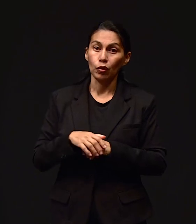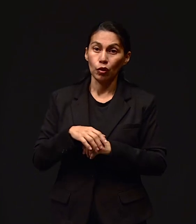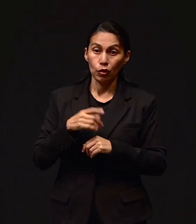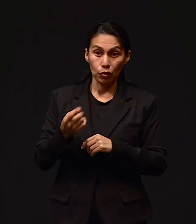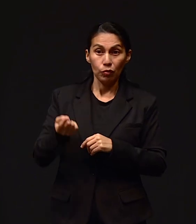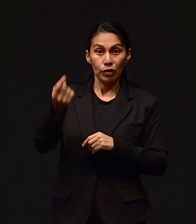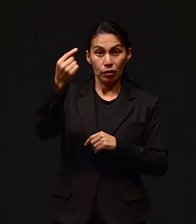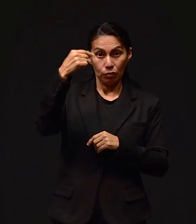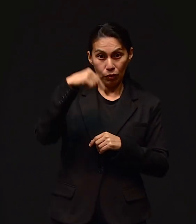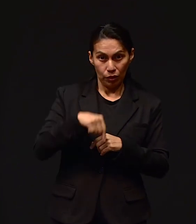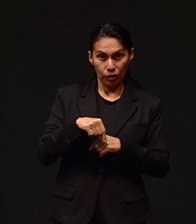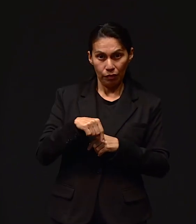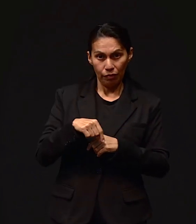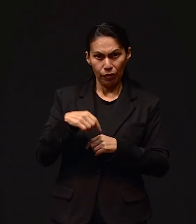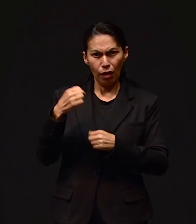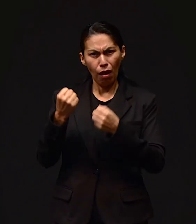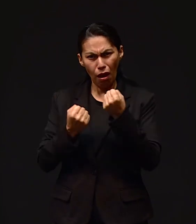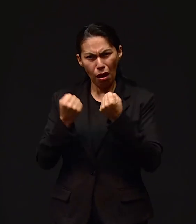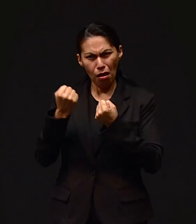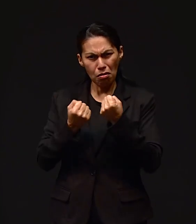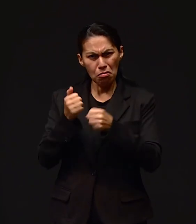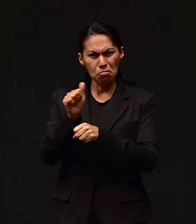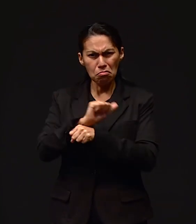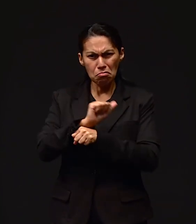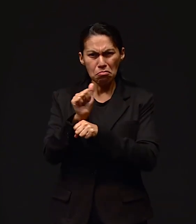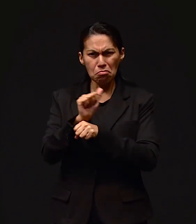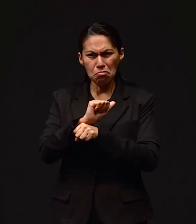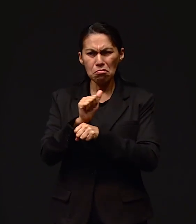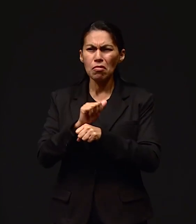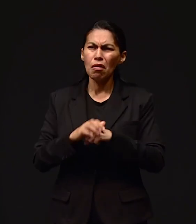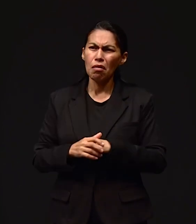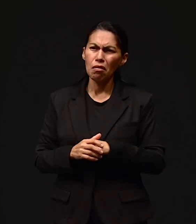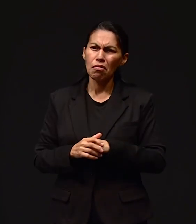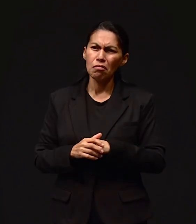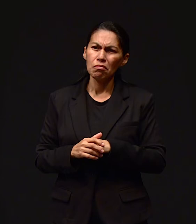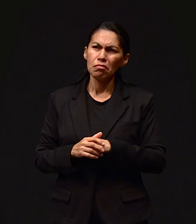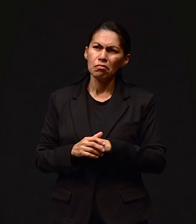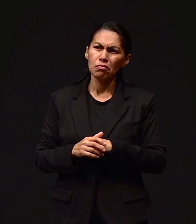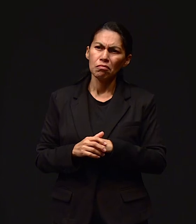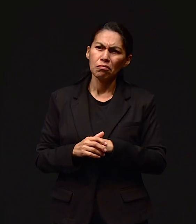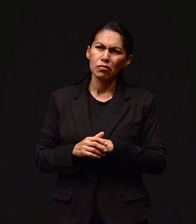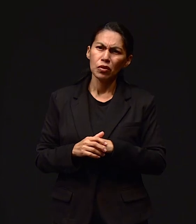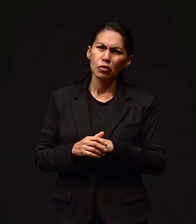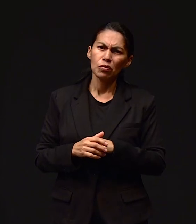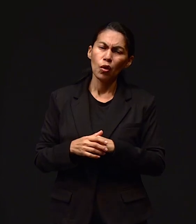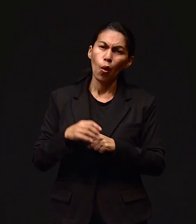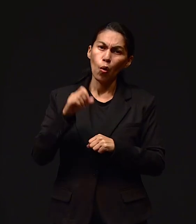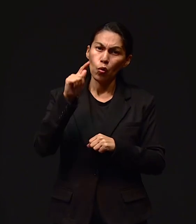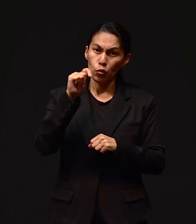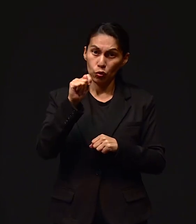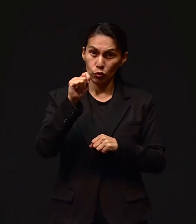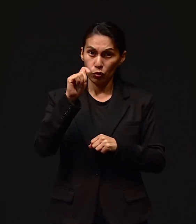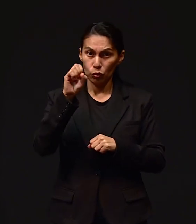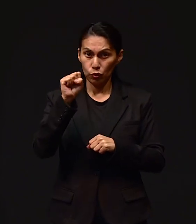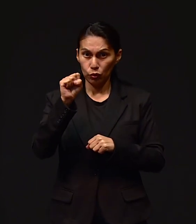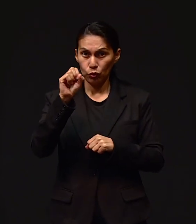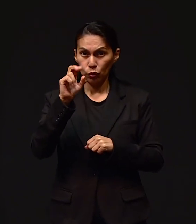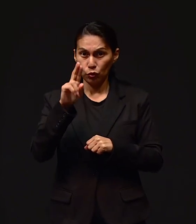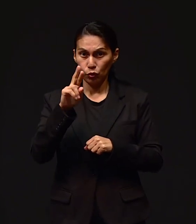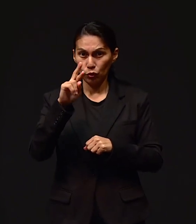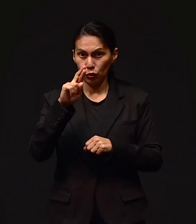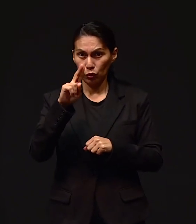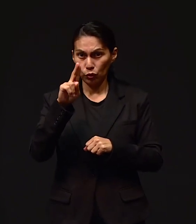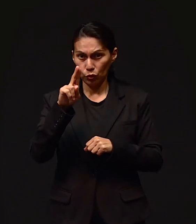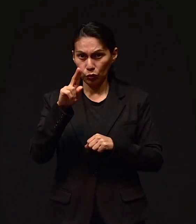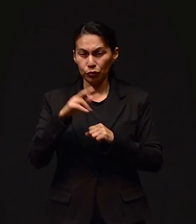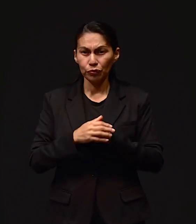vinimos, nos trajimos el carro que teníamos como familia, que era un zurito, un sur. Nos vinimos hasta acá, con el